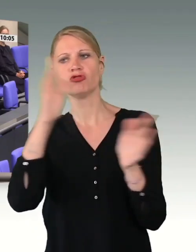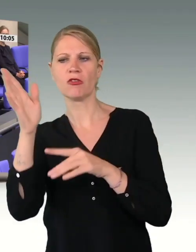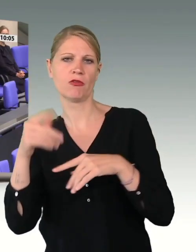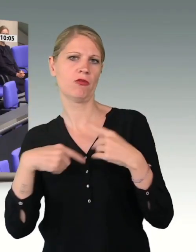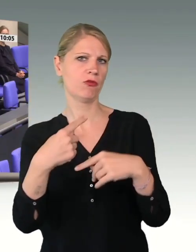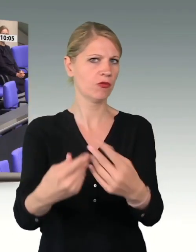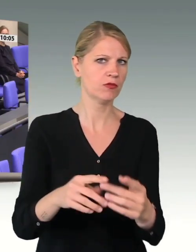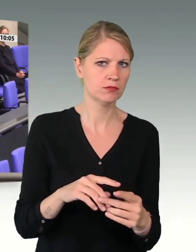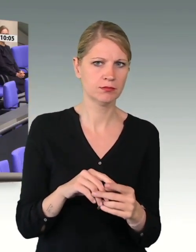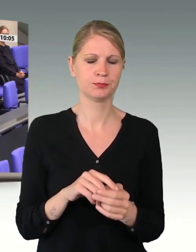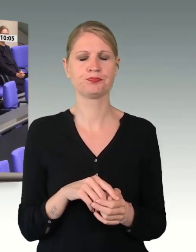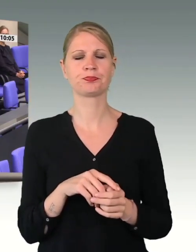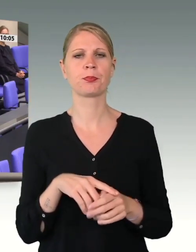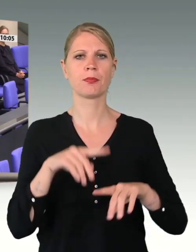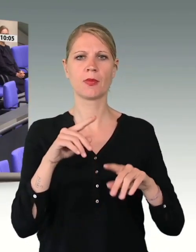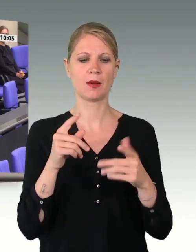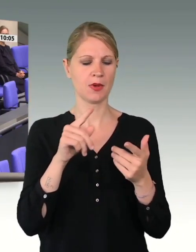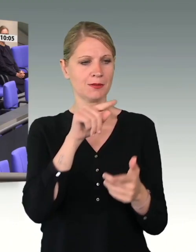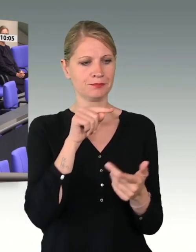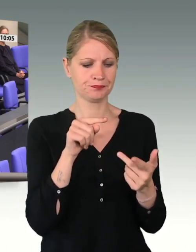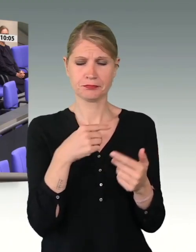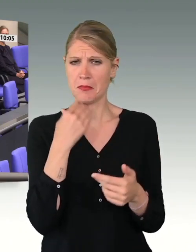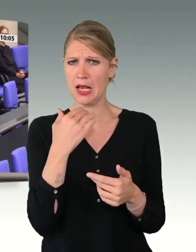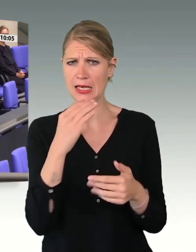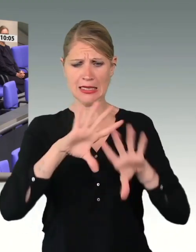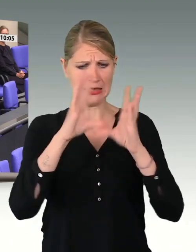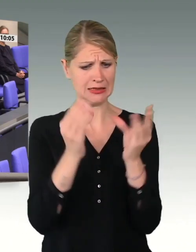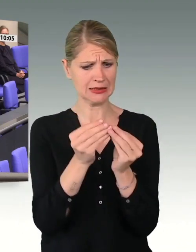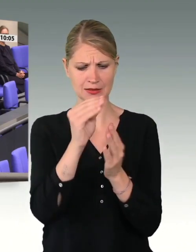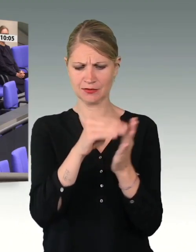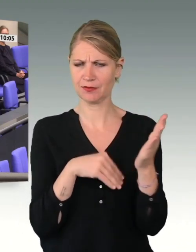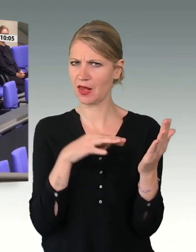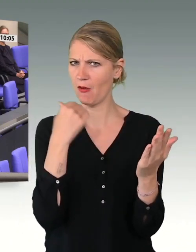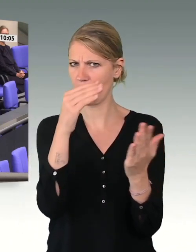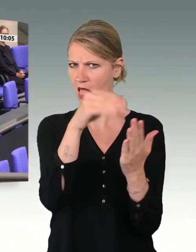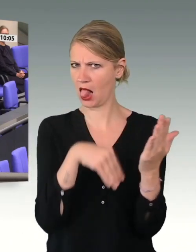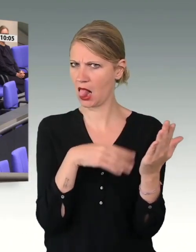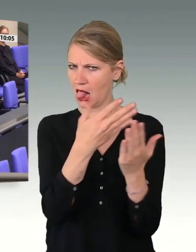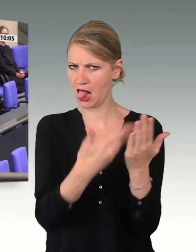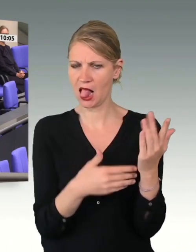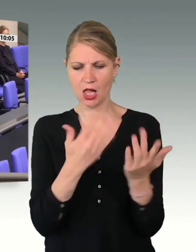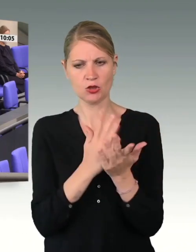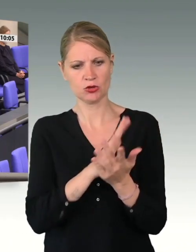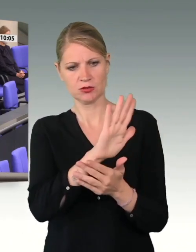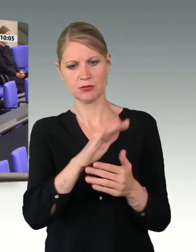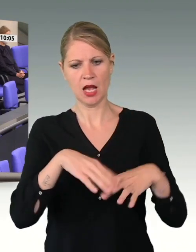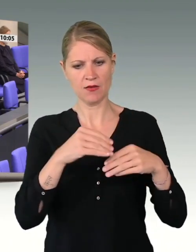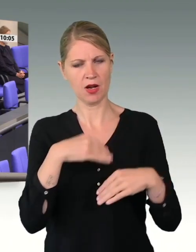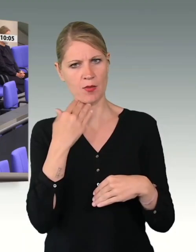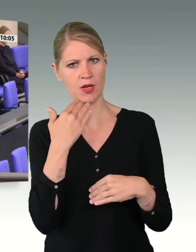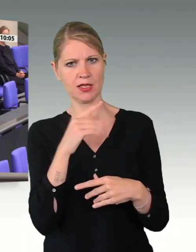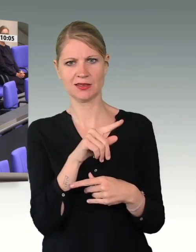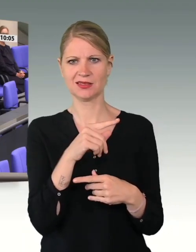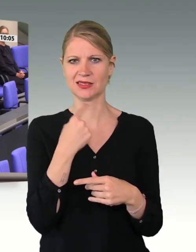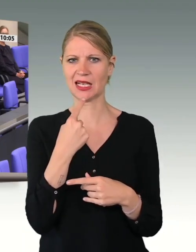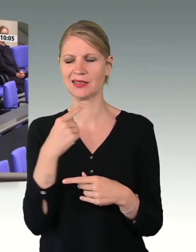in anderer Hinsicht ist der Bericht sehr aufschlussreich. Bereits zu Beginn Ihres Berichtes gehen Sie auf die Rede des